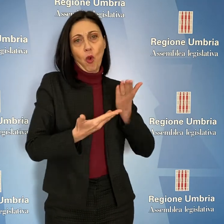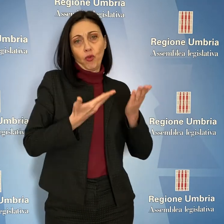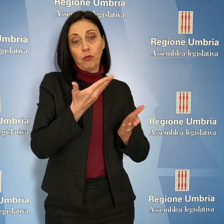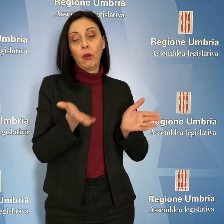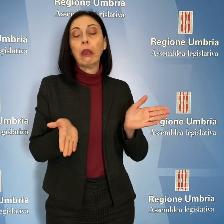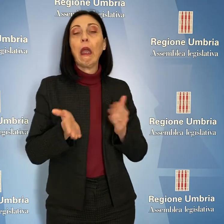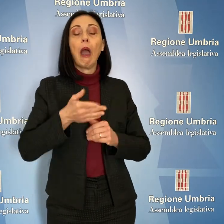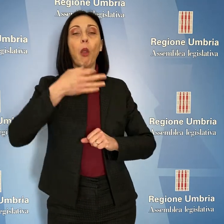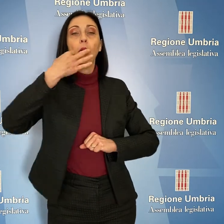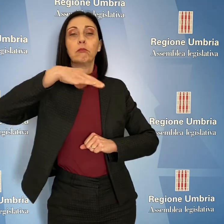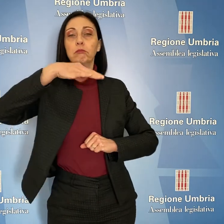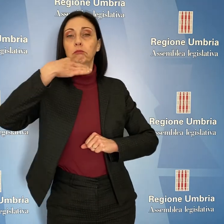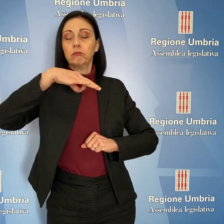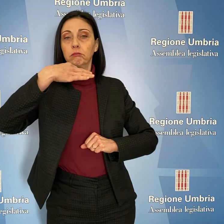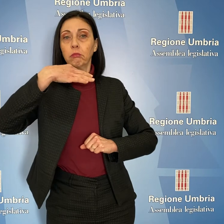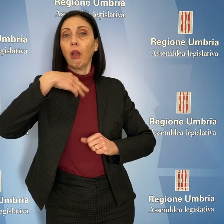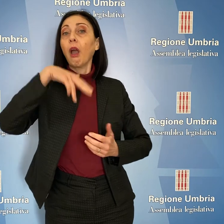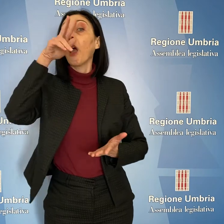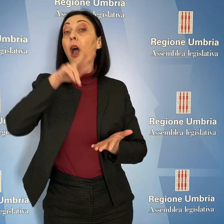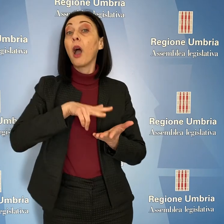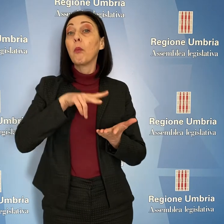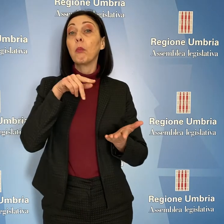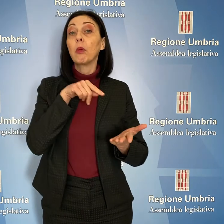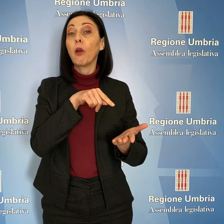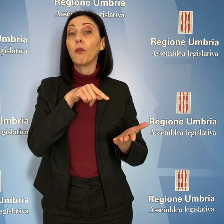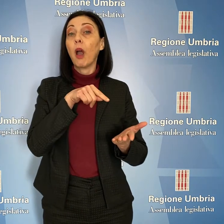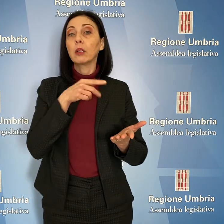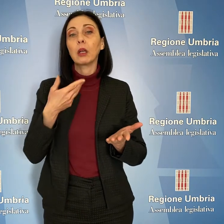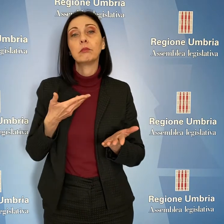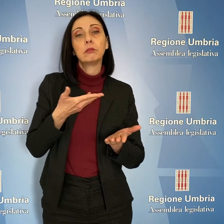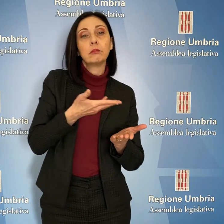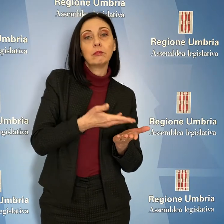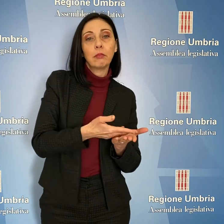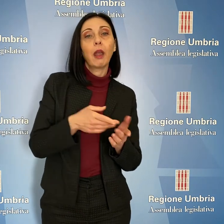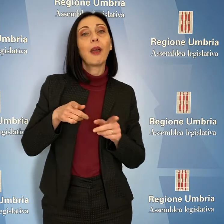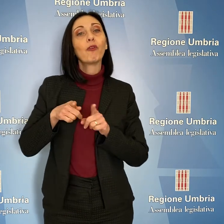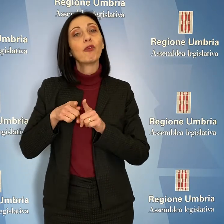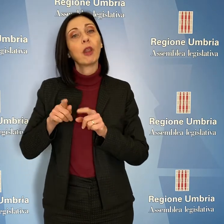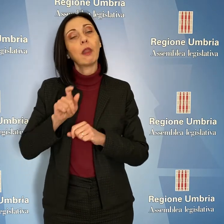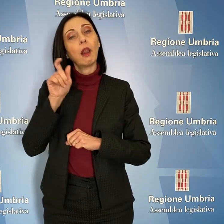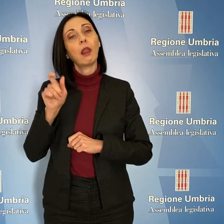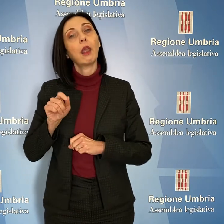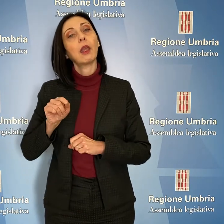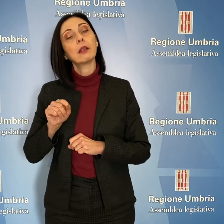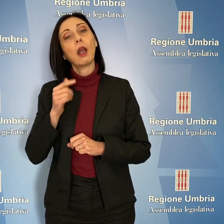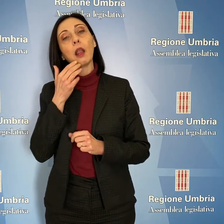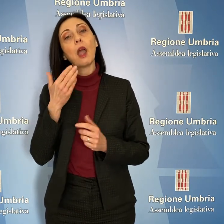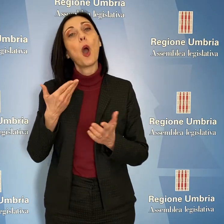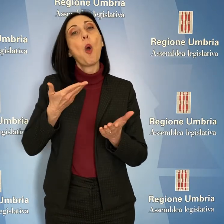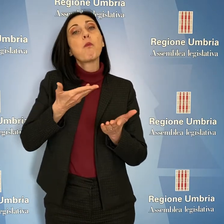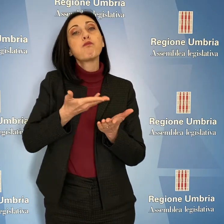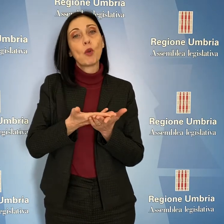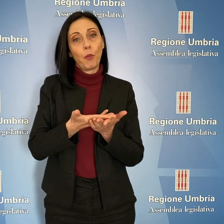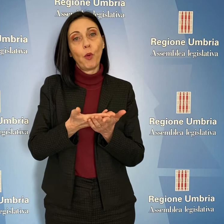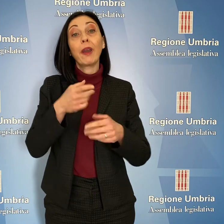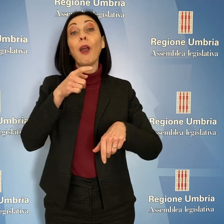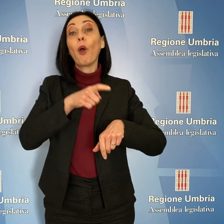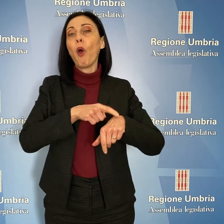in aula, sono state approvate, quella presentata da Fratelli d'Italia, che propone di rimodulare orari ed